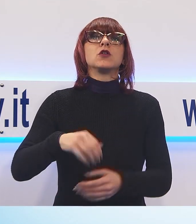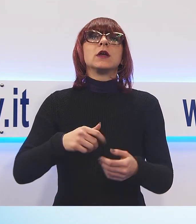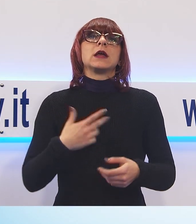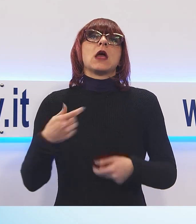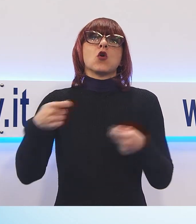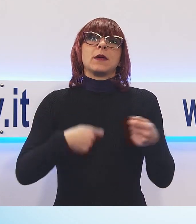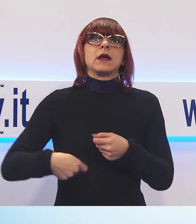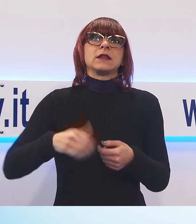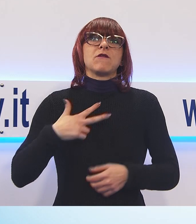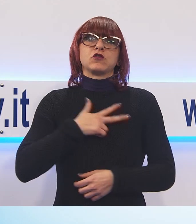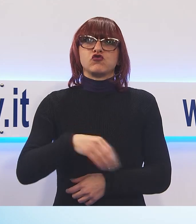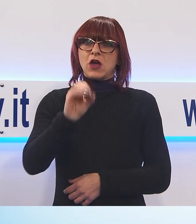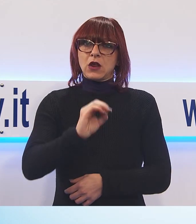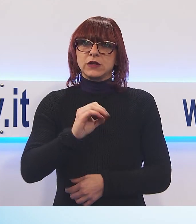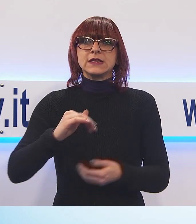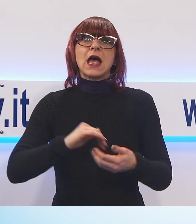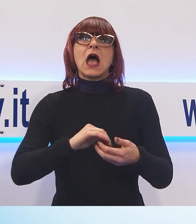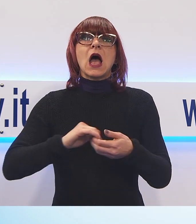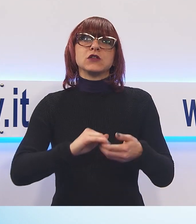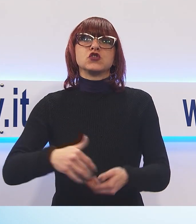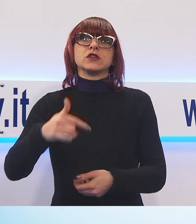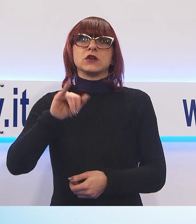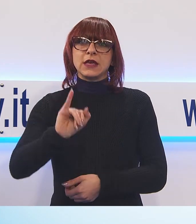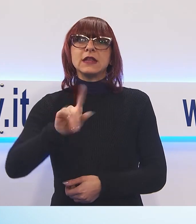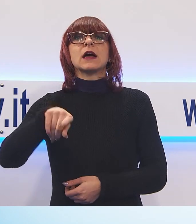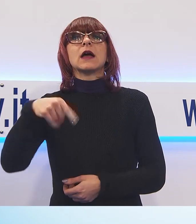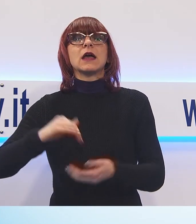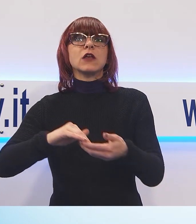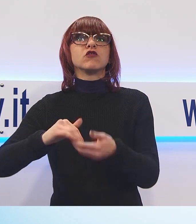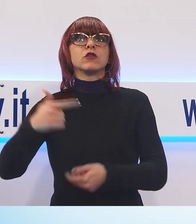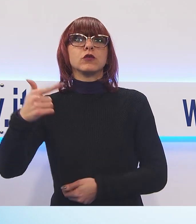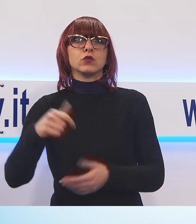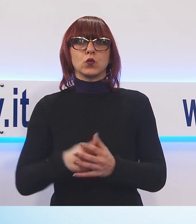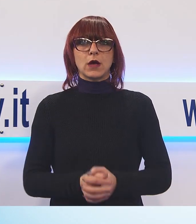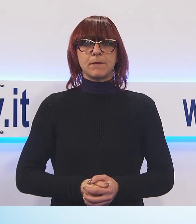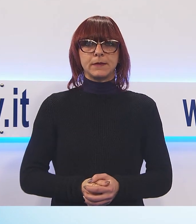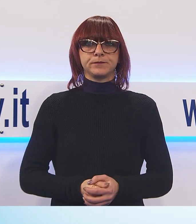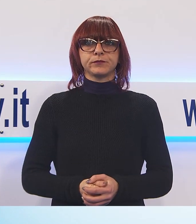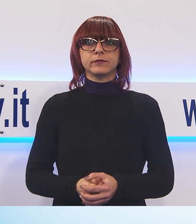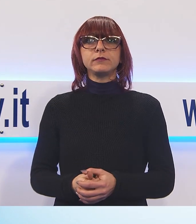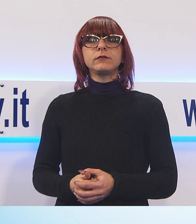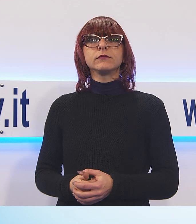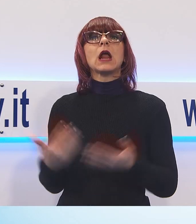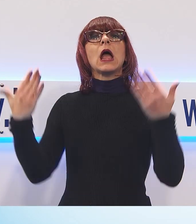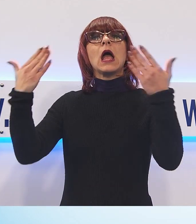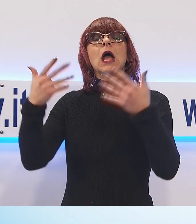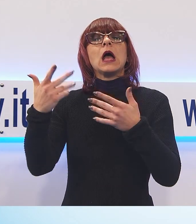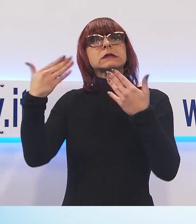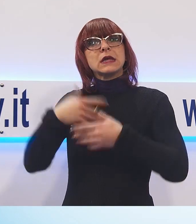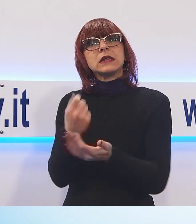Odissea. È una serata rivolta ai giovani, rivolta a tutti i ragazzi che si impegnano nel progetto Tutor, nel progetto